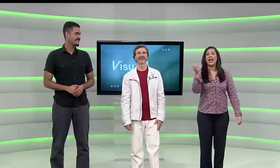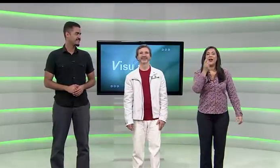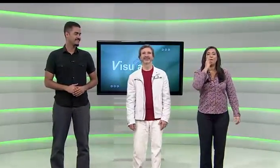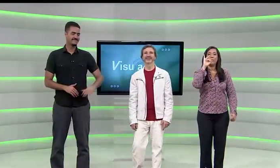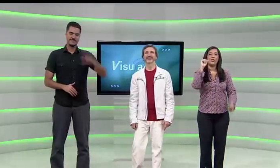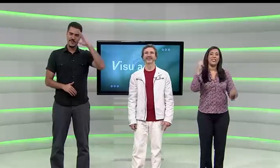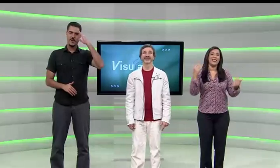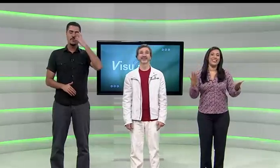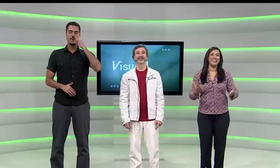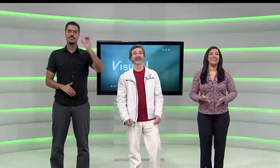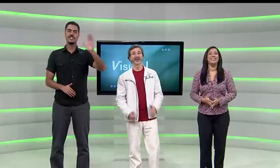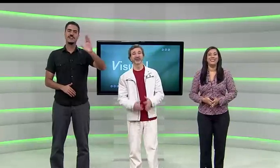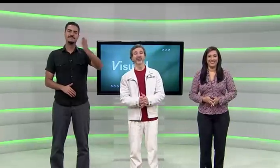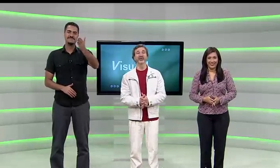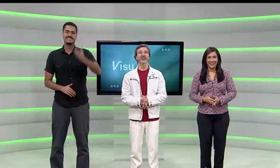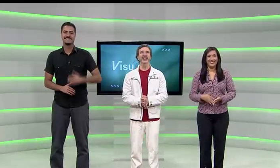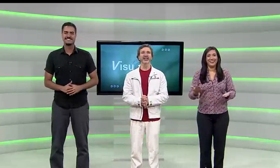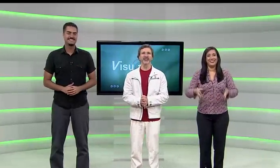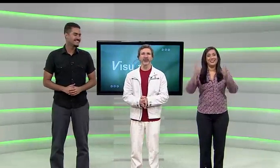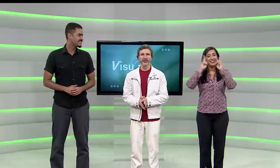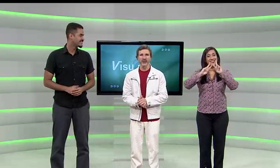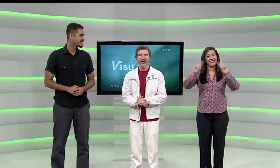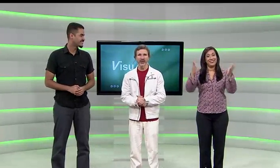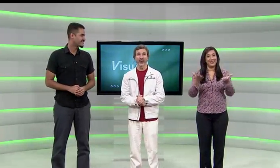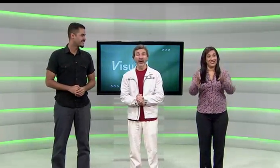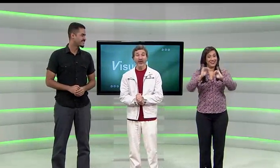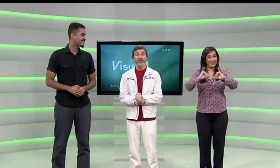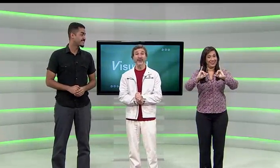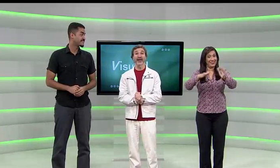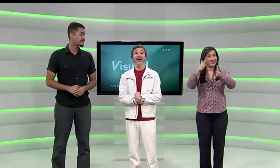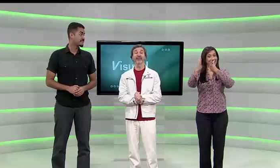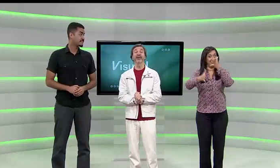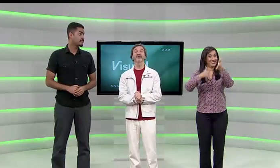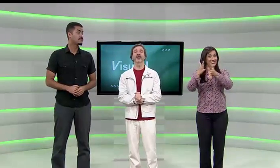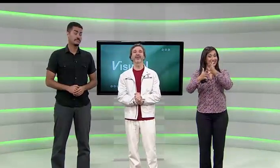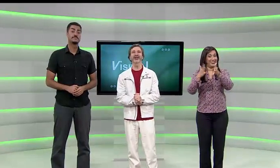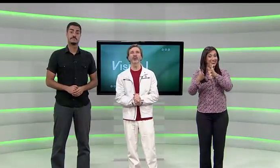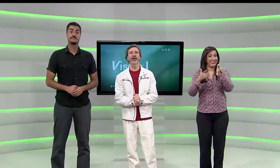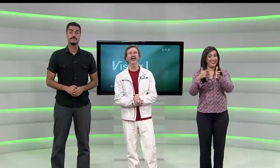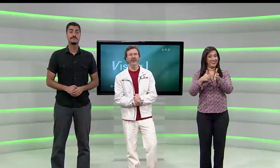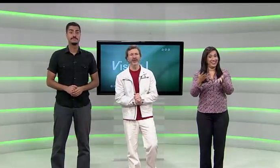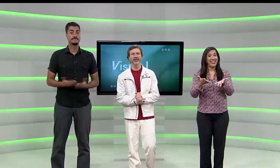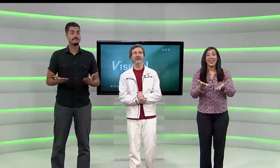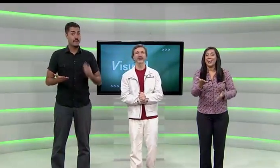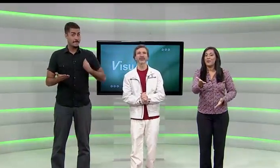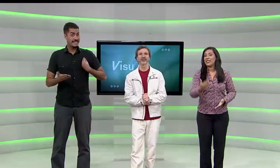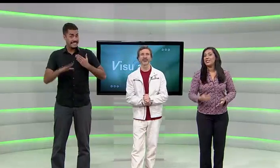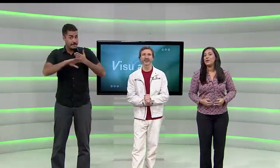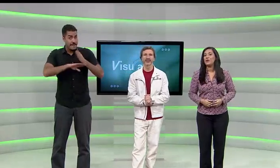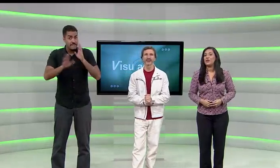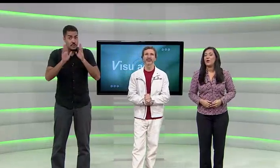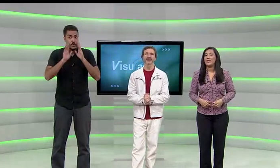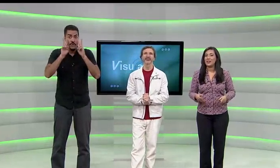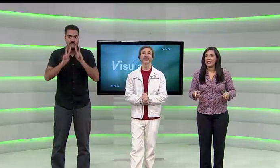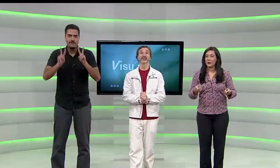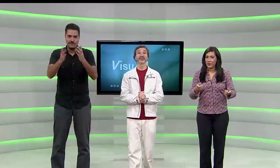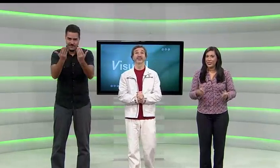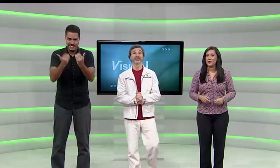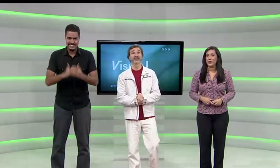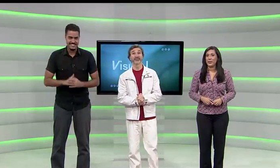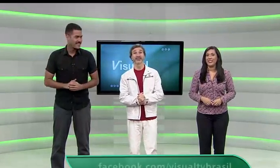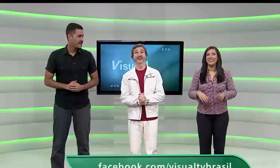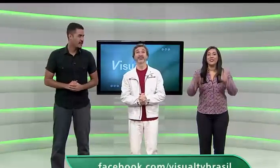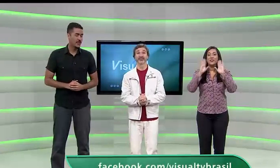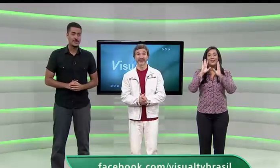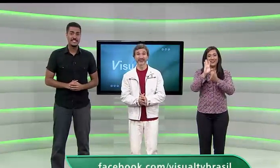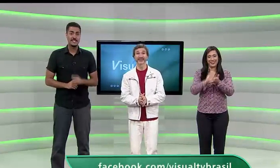Olá, bom dia. Bom dia. Bom dia. Este é Visual, a hora de ficar bem informado em Libras. Participe do Visual através do